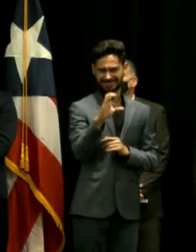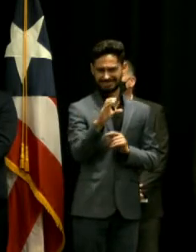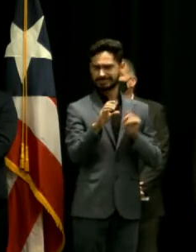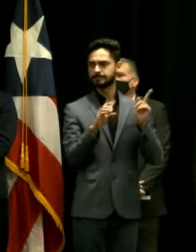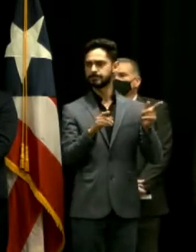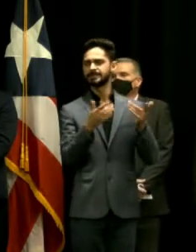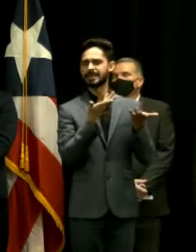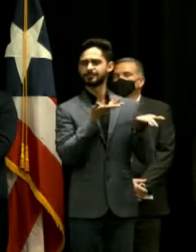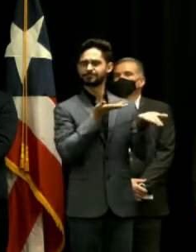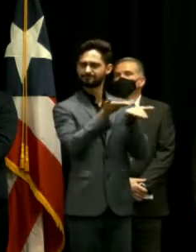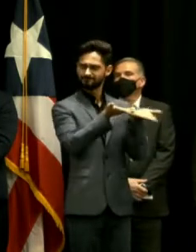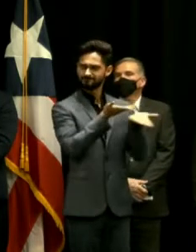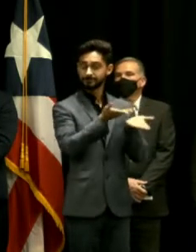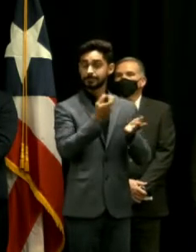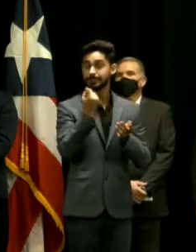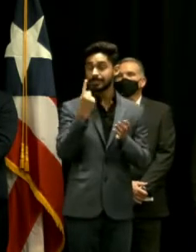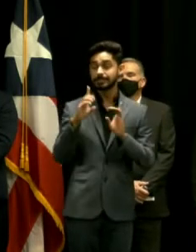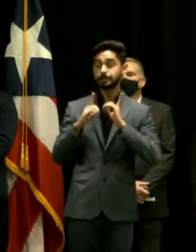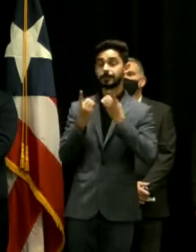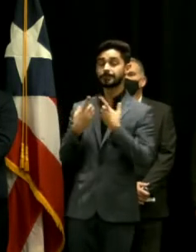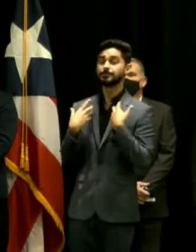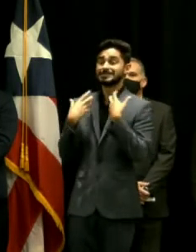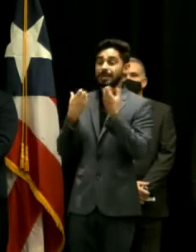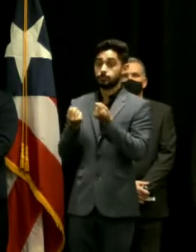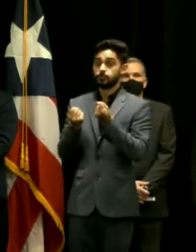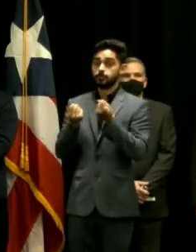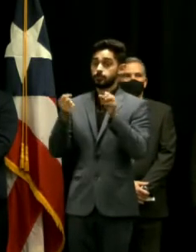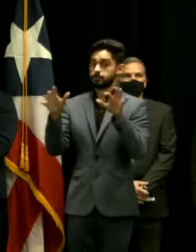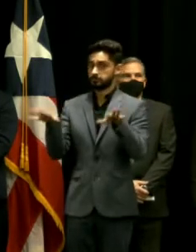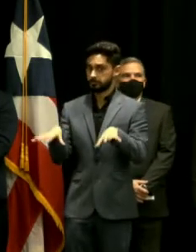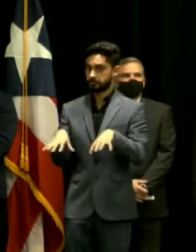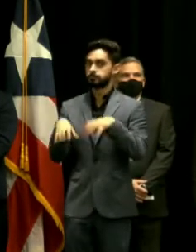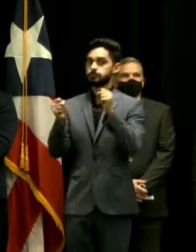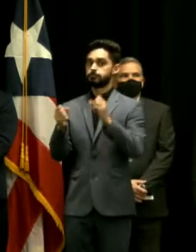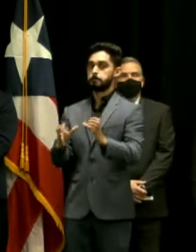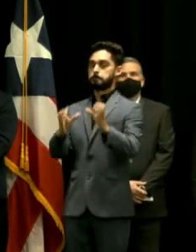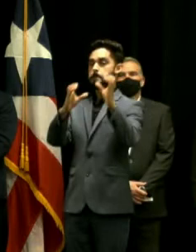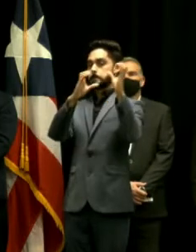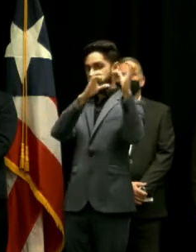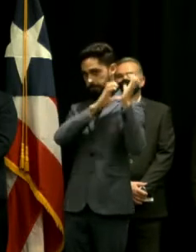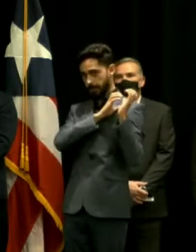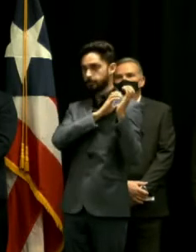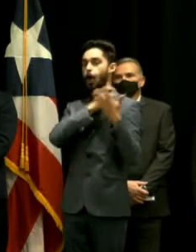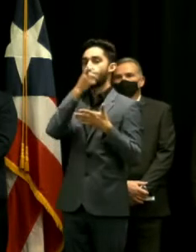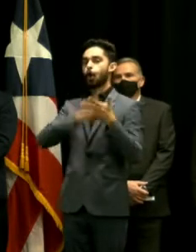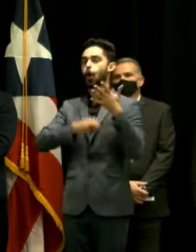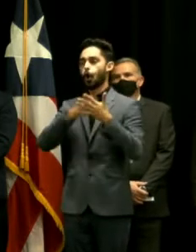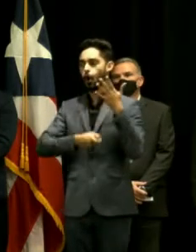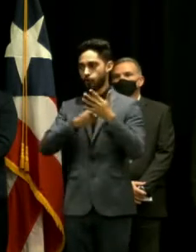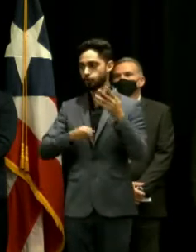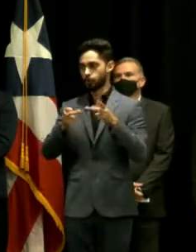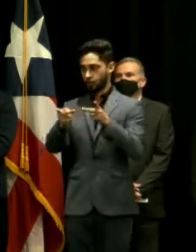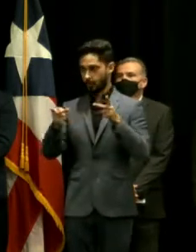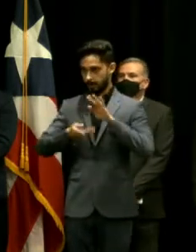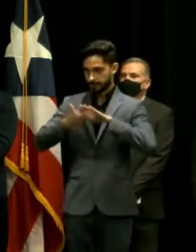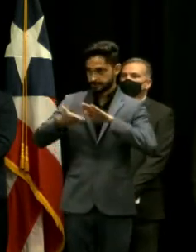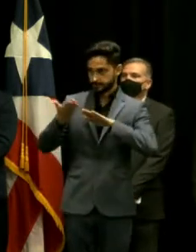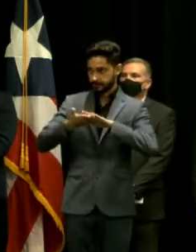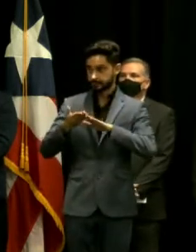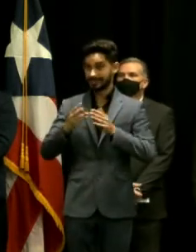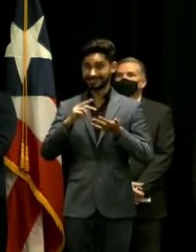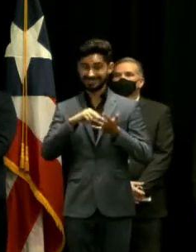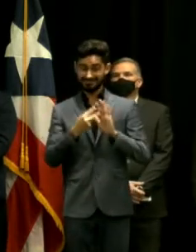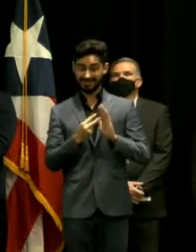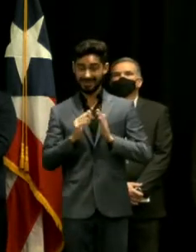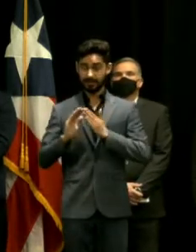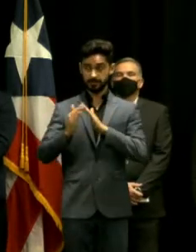es decir del departamento de salud va a asumir el costo operacional de esta facilidad en gran medida o sea el gobierno municipal no